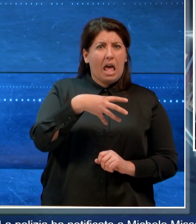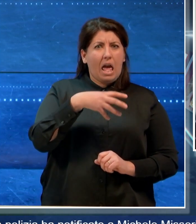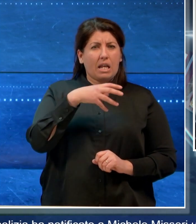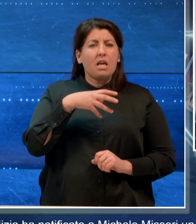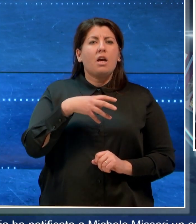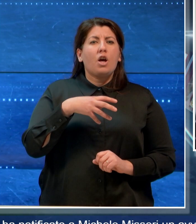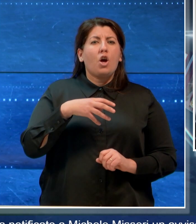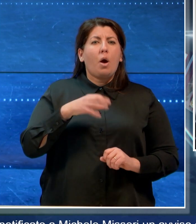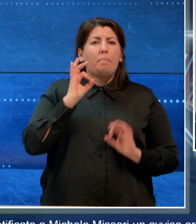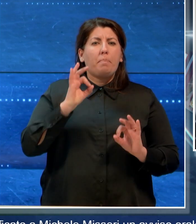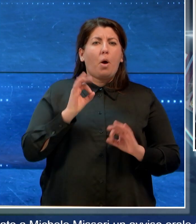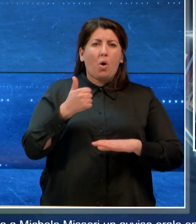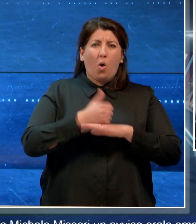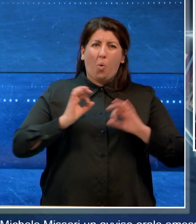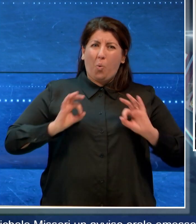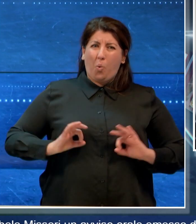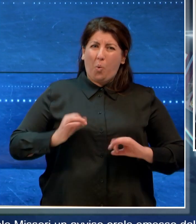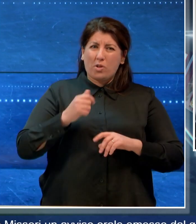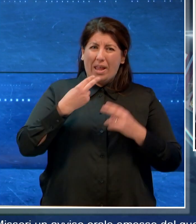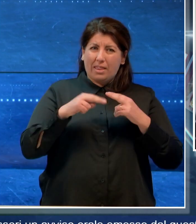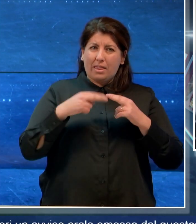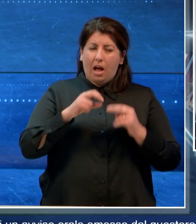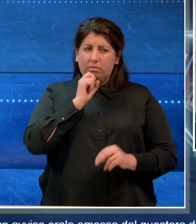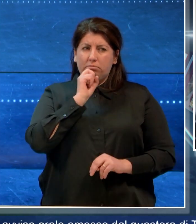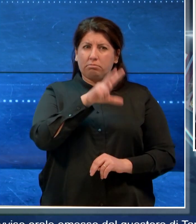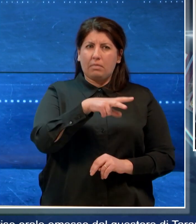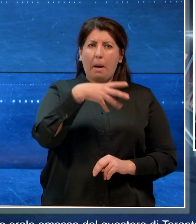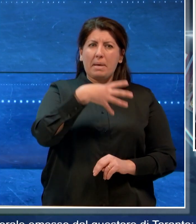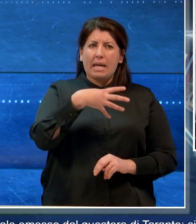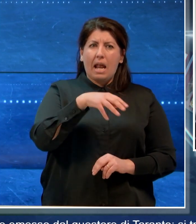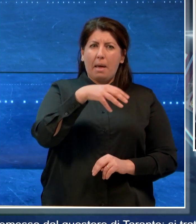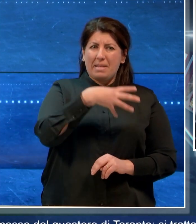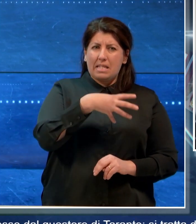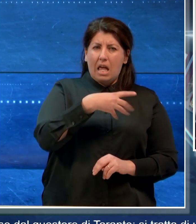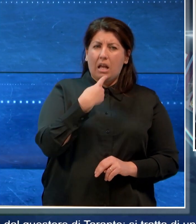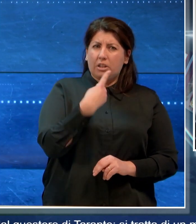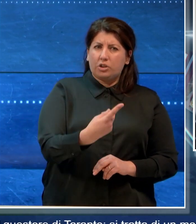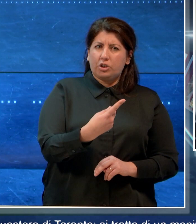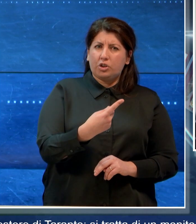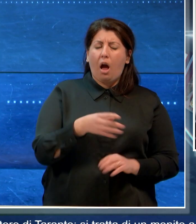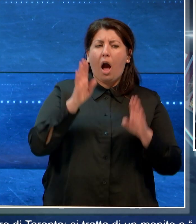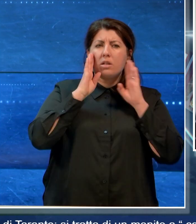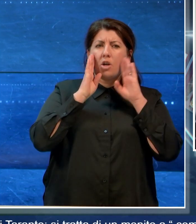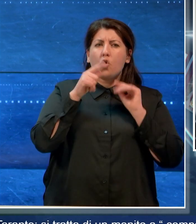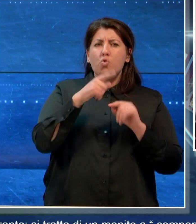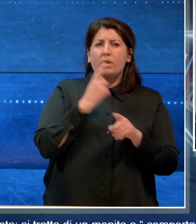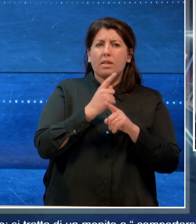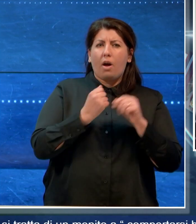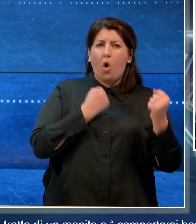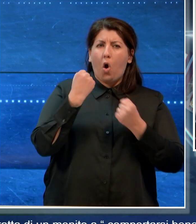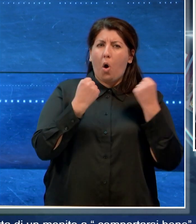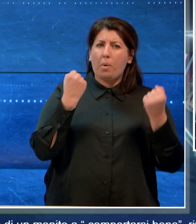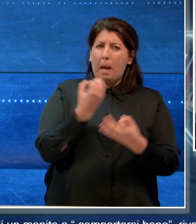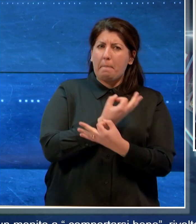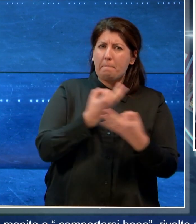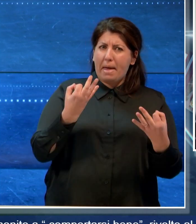questore di Taranto. Si tratta di un monito a comportarsi bene rivolto al